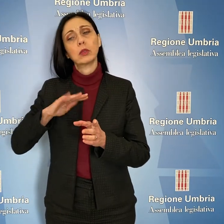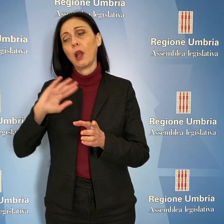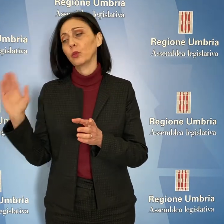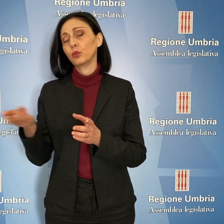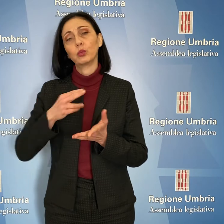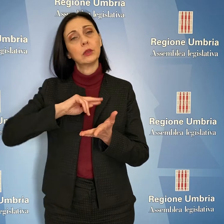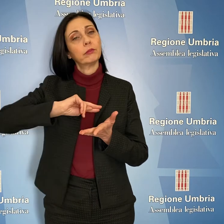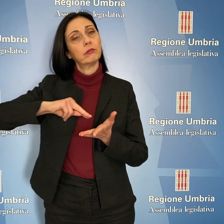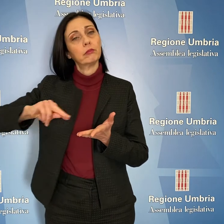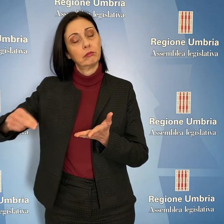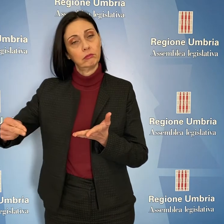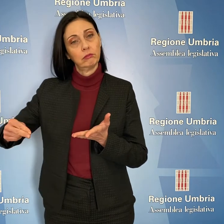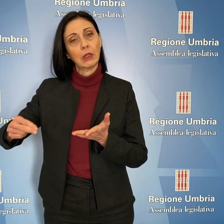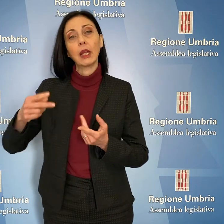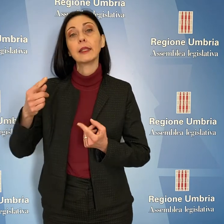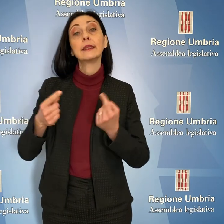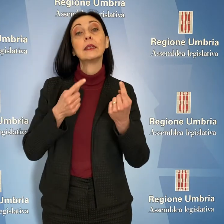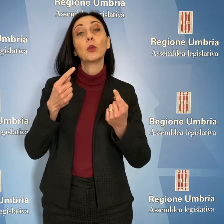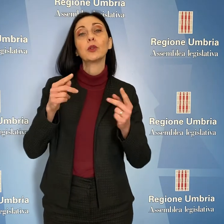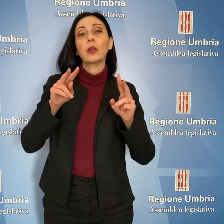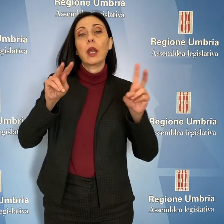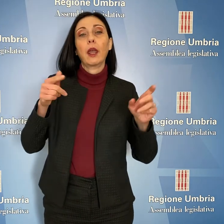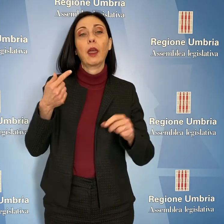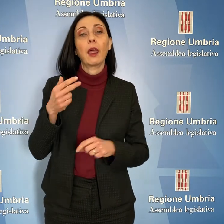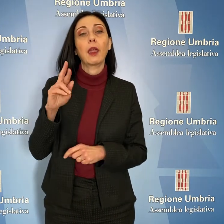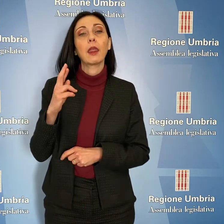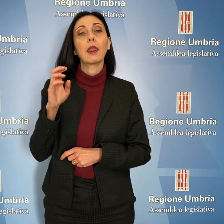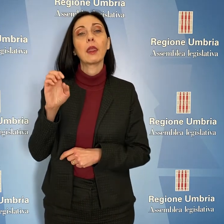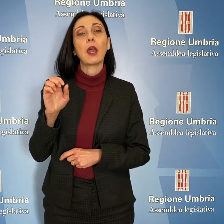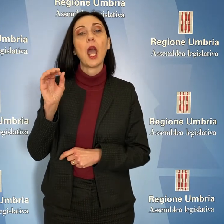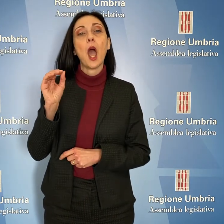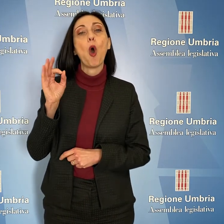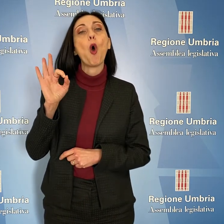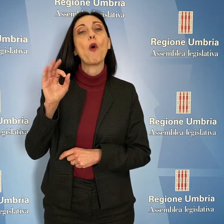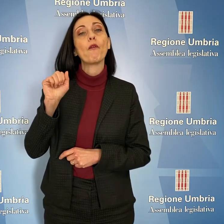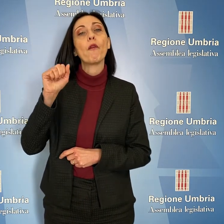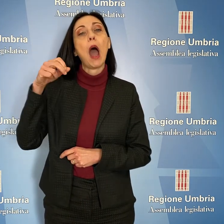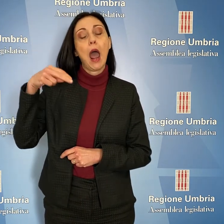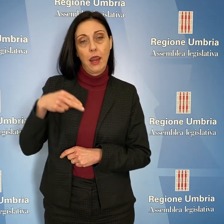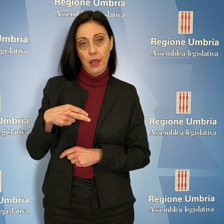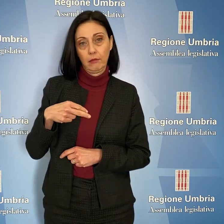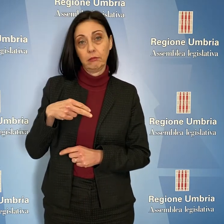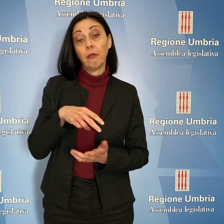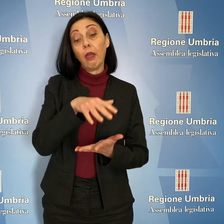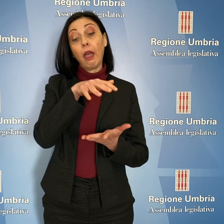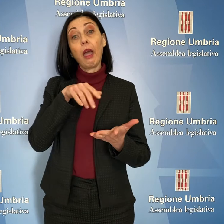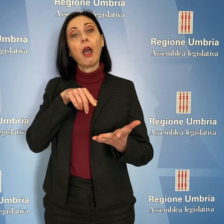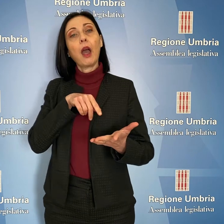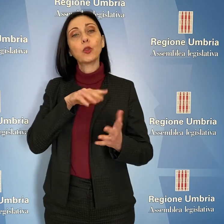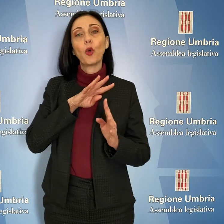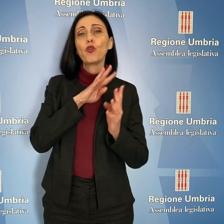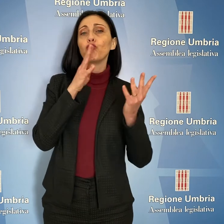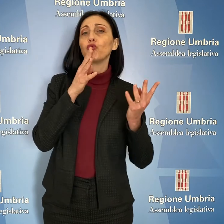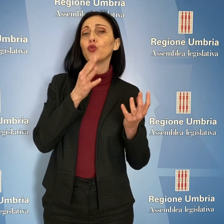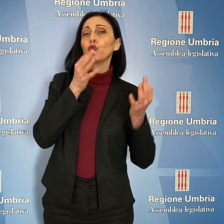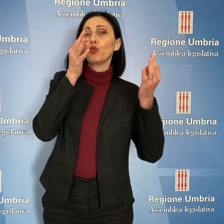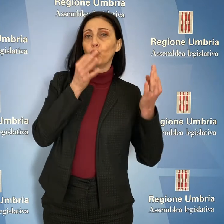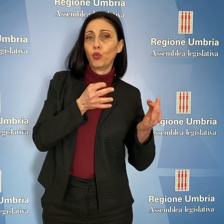sulla vicenda Treofan. L'atto di indirizzo impegna la Giunta ad attivarsi con il Governo